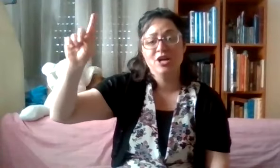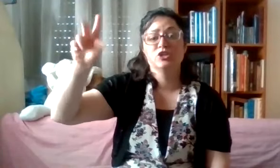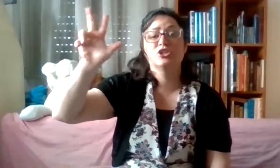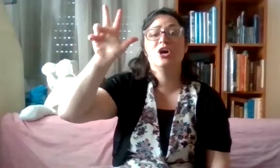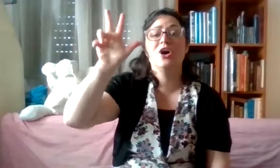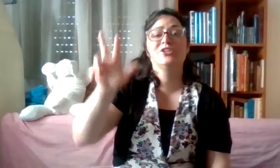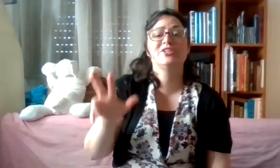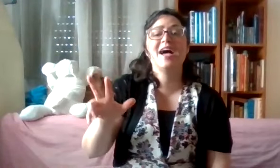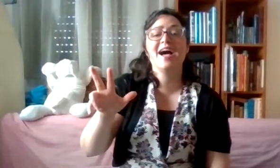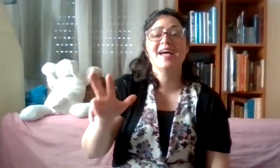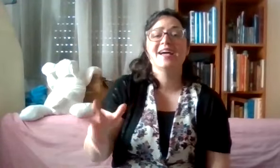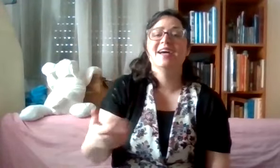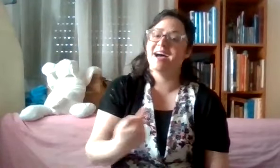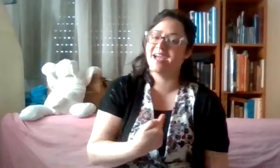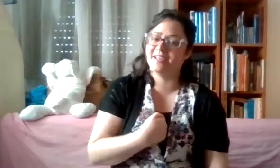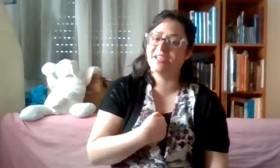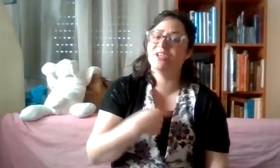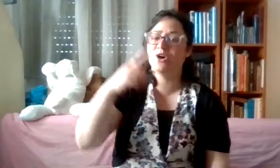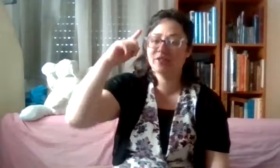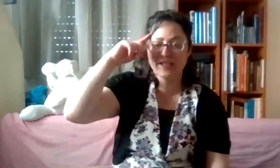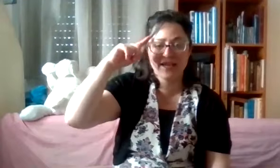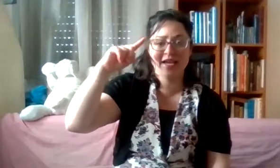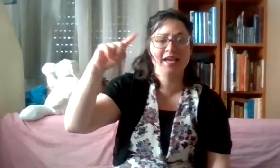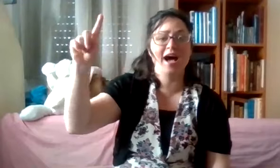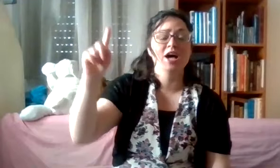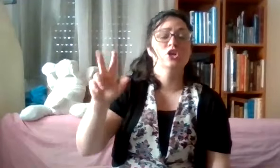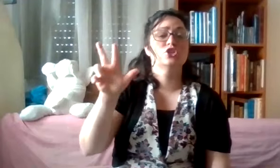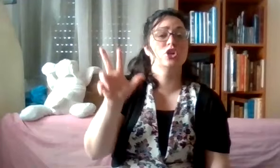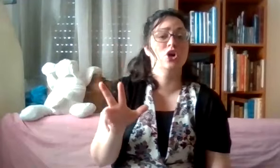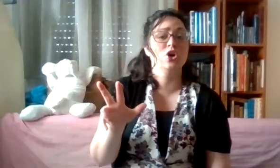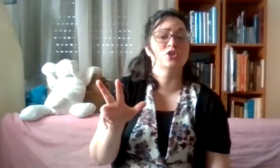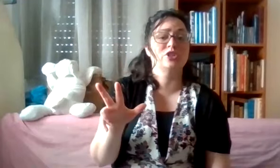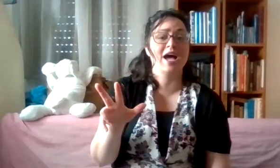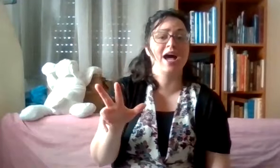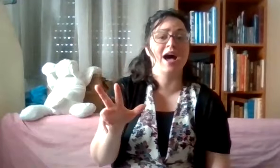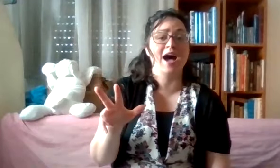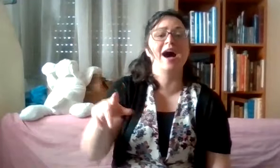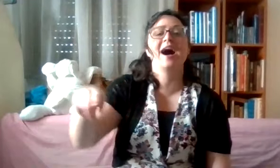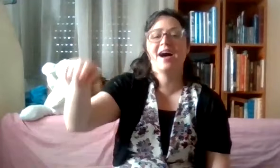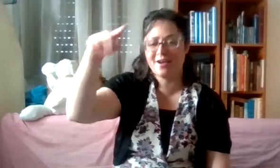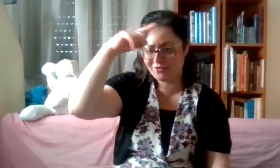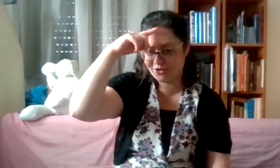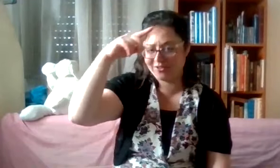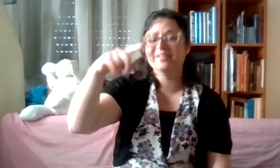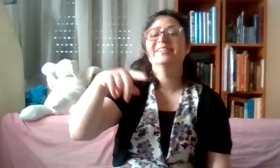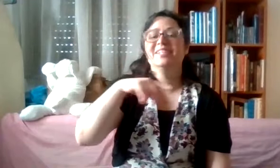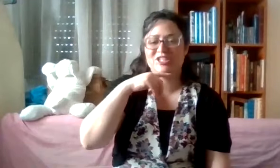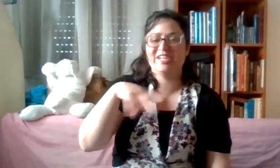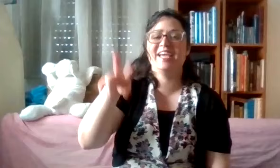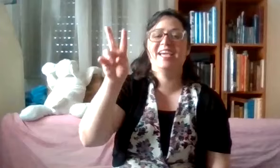שלושה מי יודע. שלושה אבות. שני